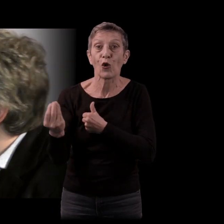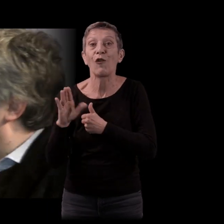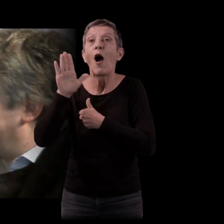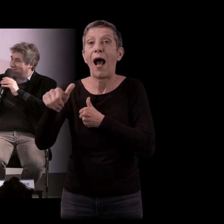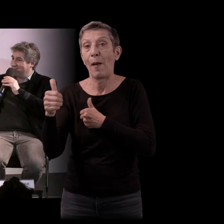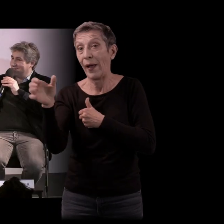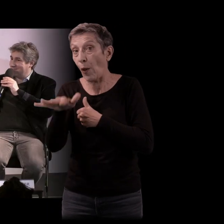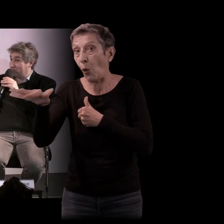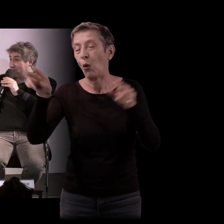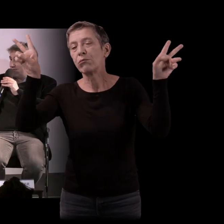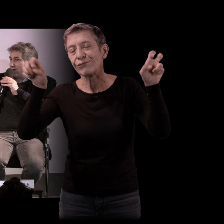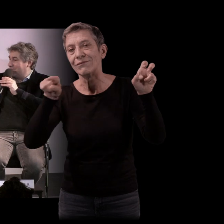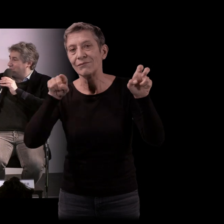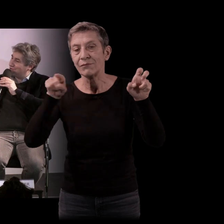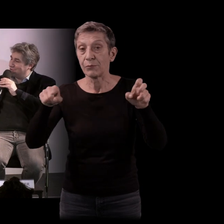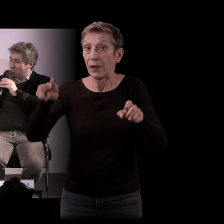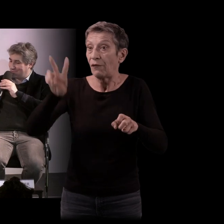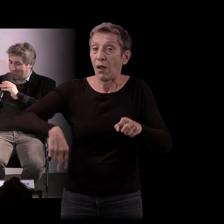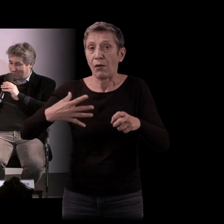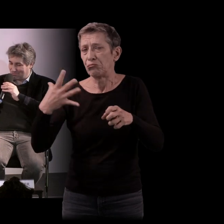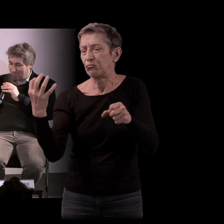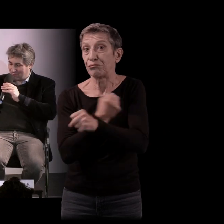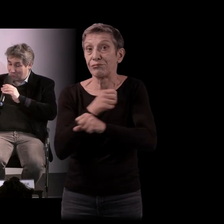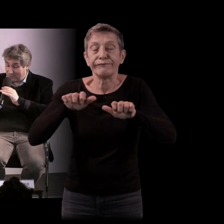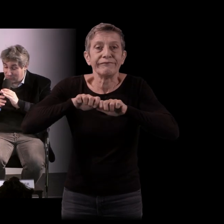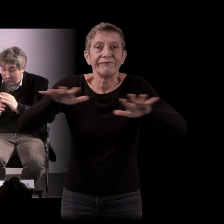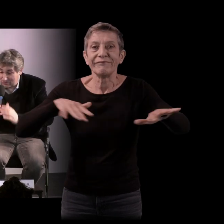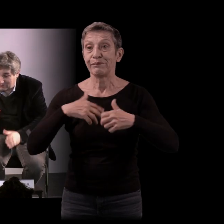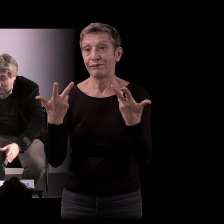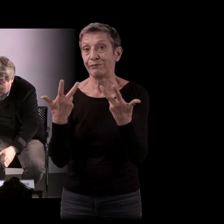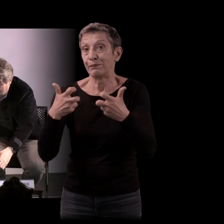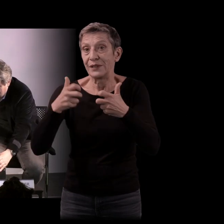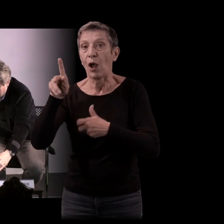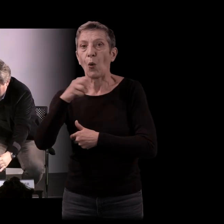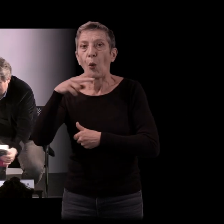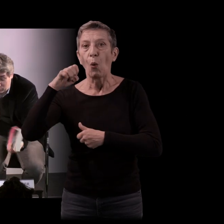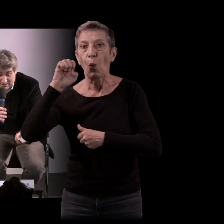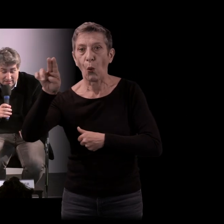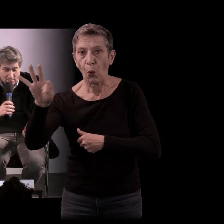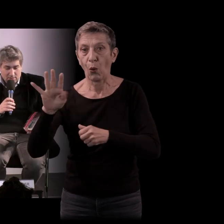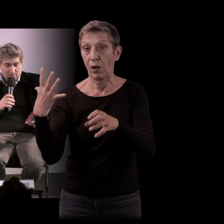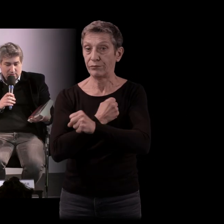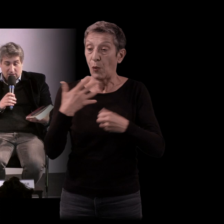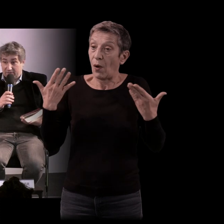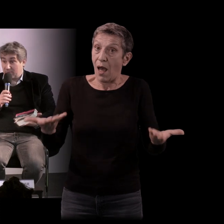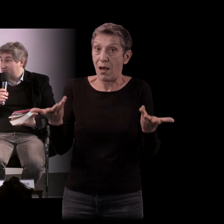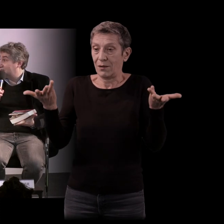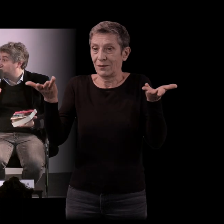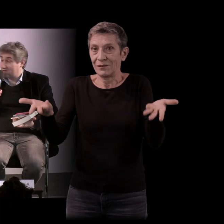jusqu'à avoir évidemment ce prix Goncourt. Et donc vous faites votre retour en ce début d'année avec ce qui est déjà un des